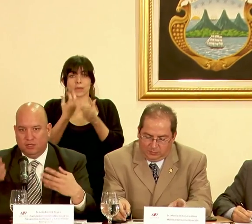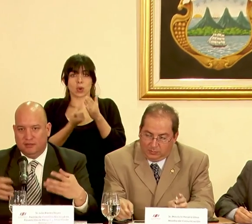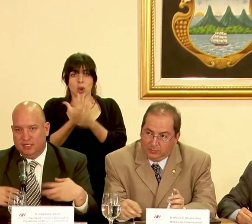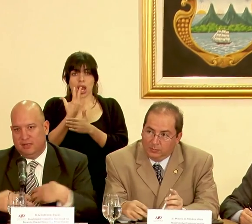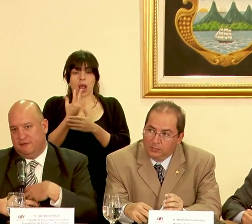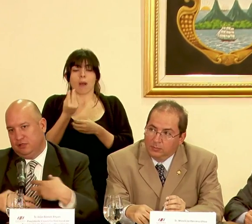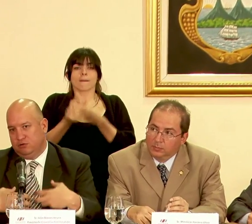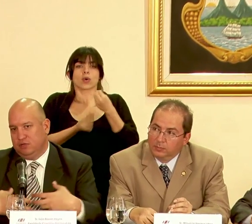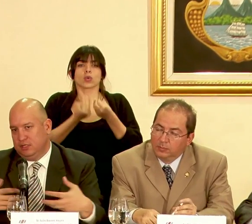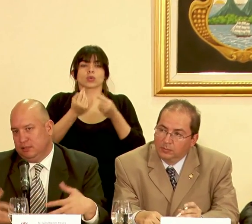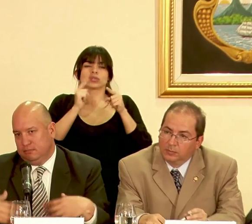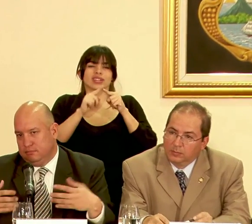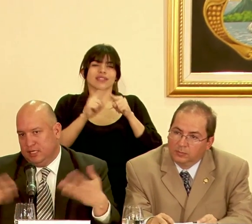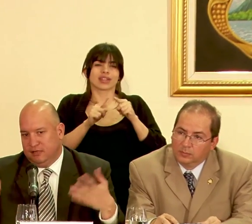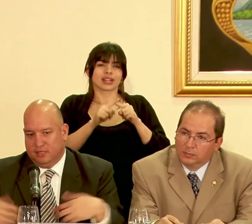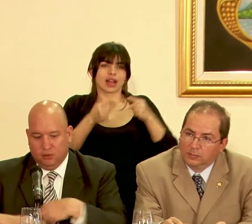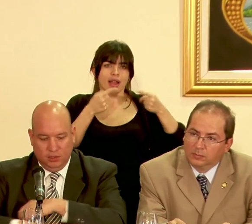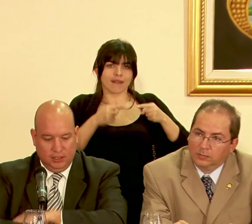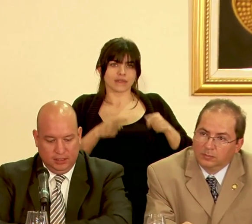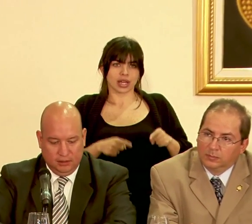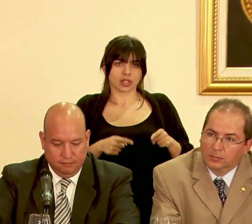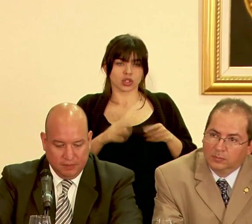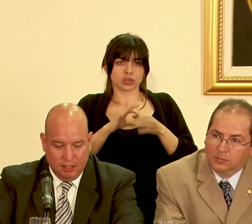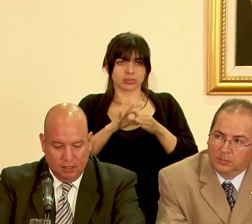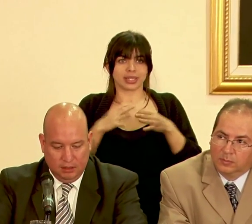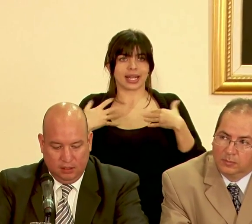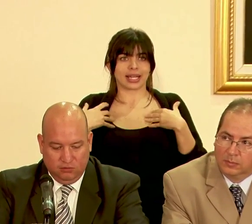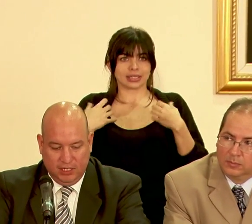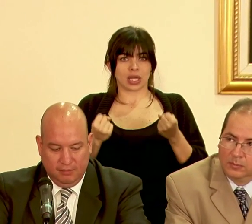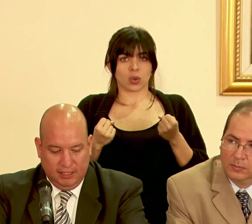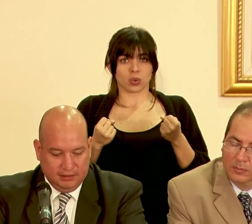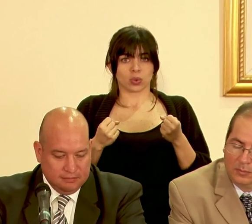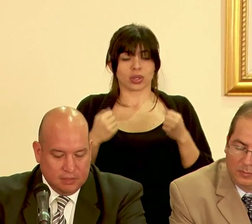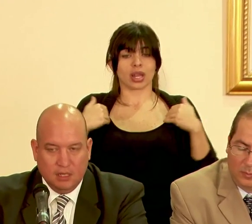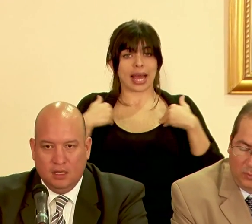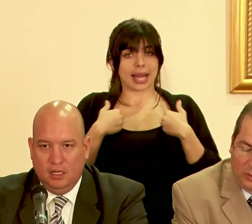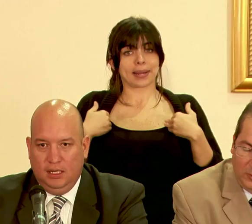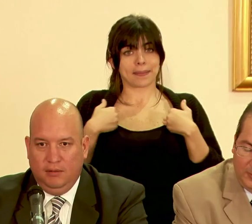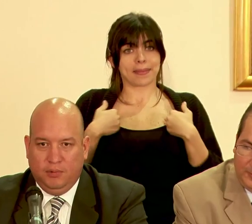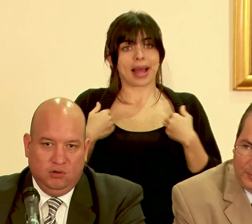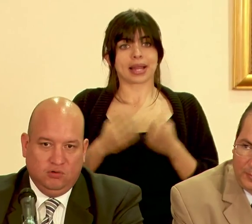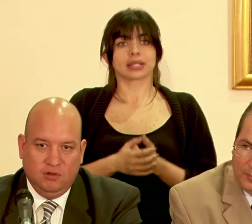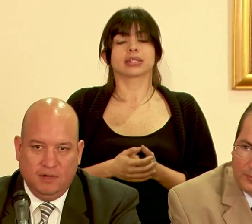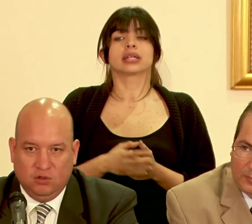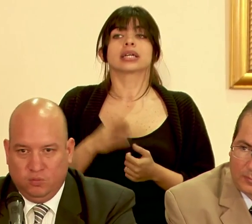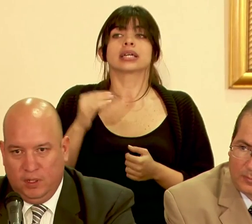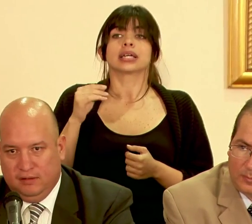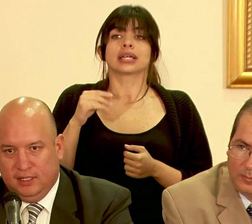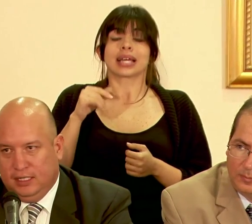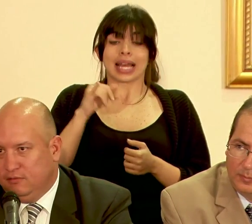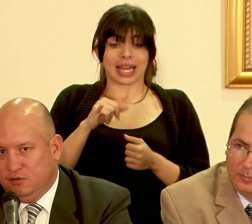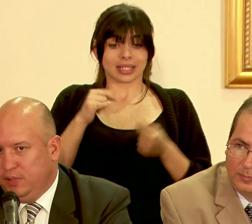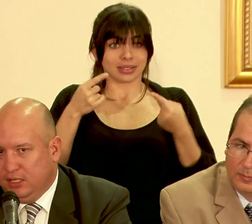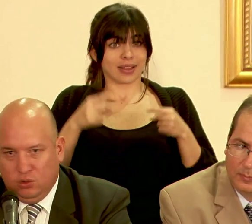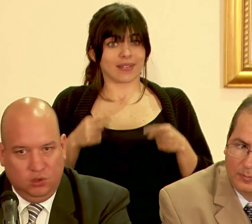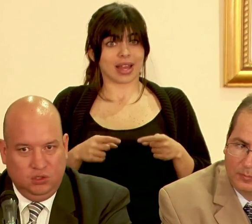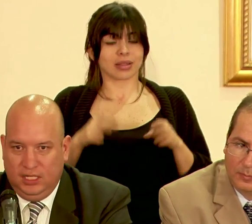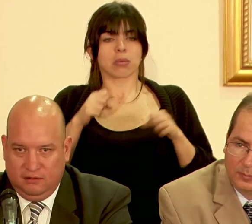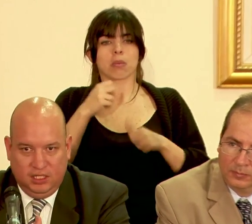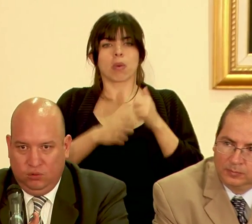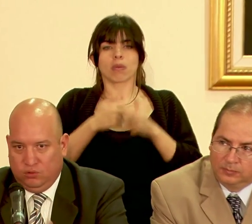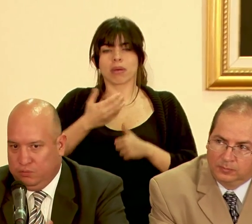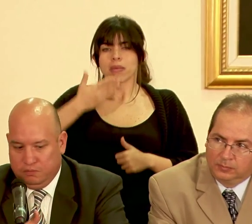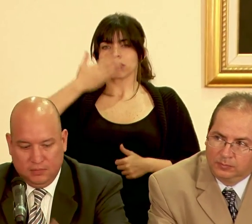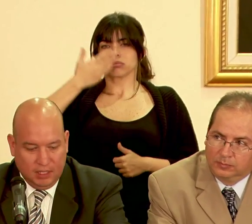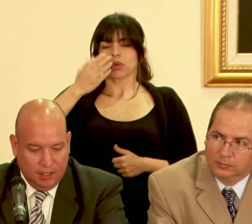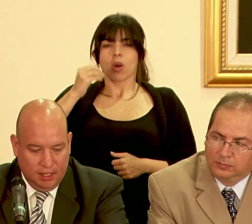produciendo una serie de efectos en la salud de los animales y bueno estos efectos pueden ser respiratorios